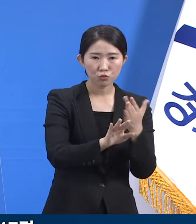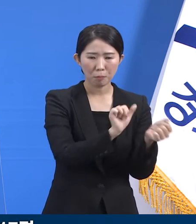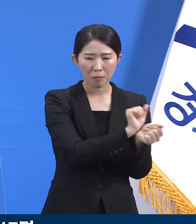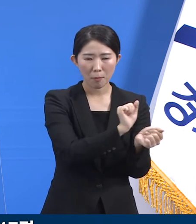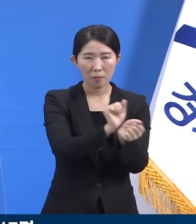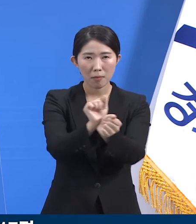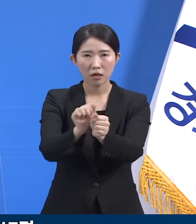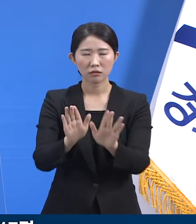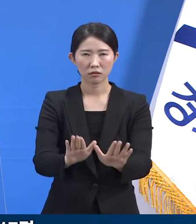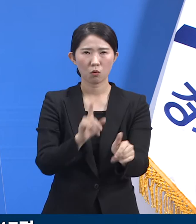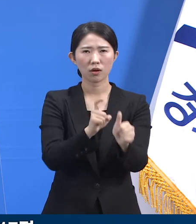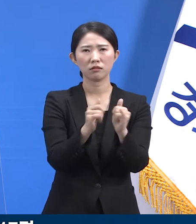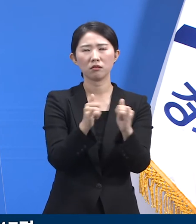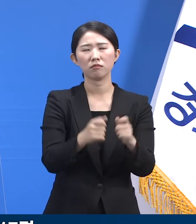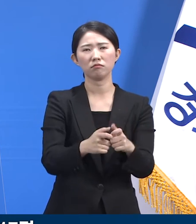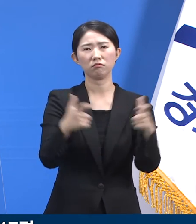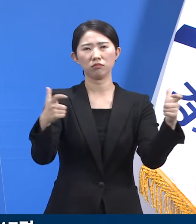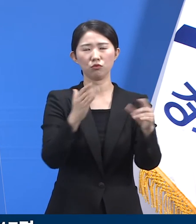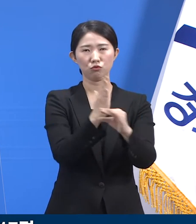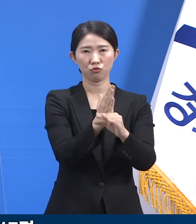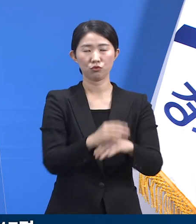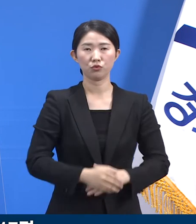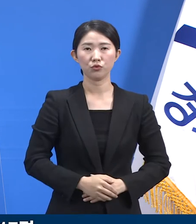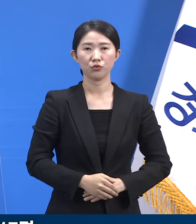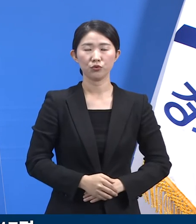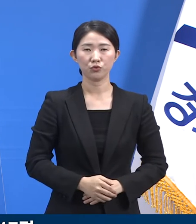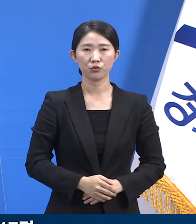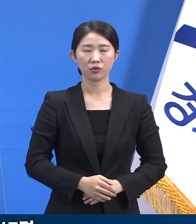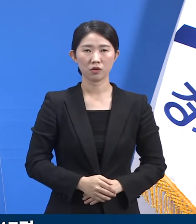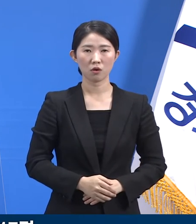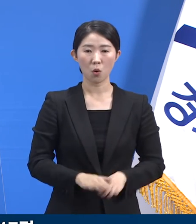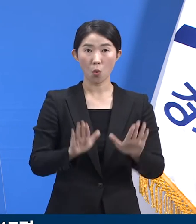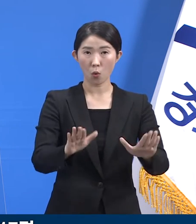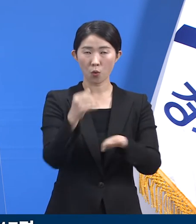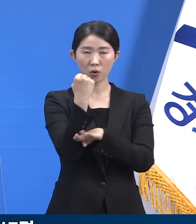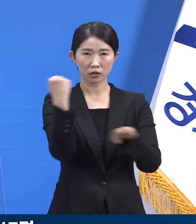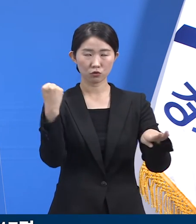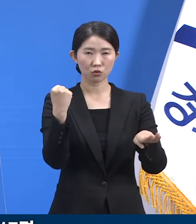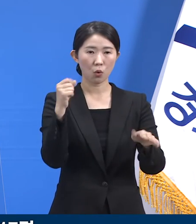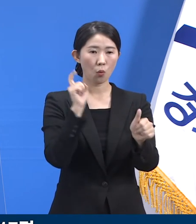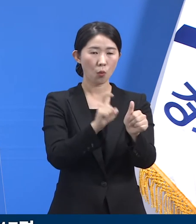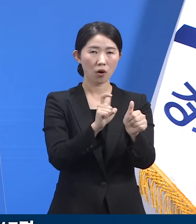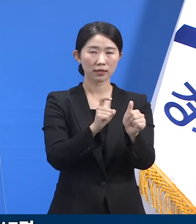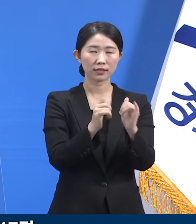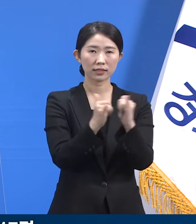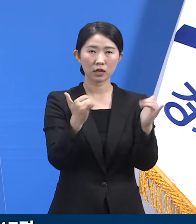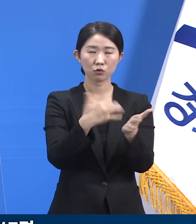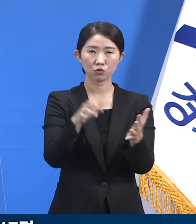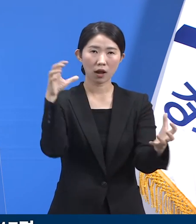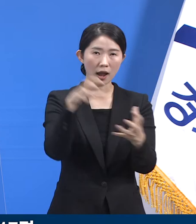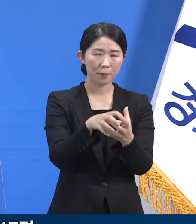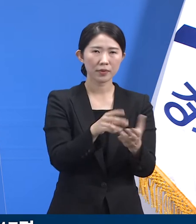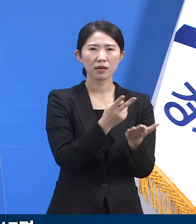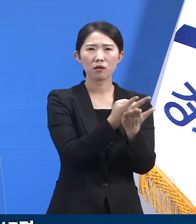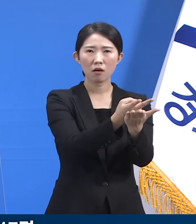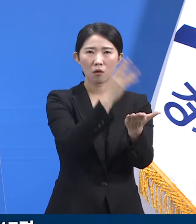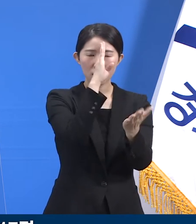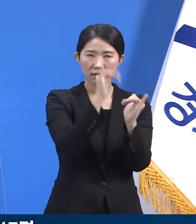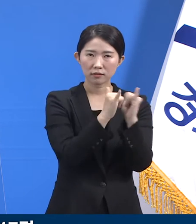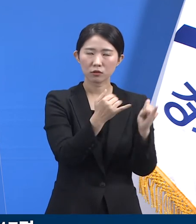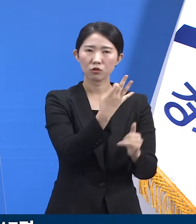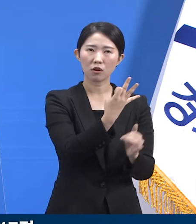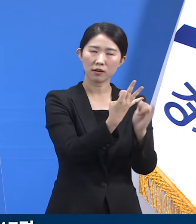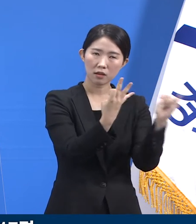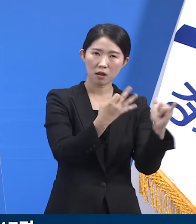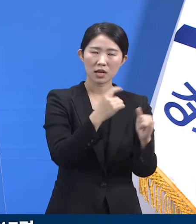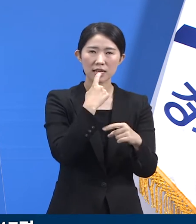늘어나고 있습니다. 25일 0시 기준 총 확진자는 입원 환자 14명, 간호사 2명,